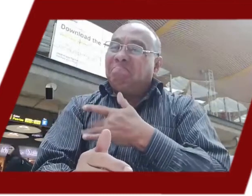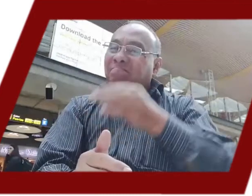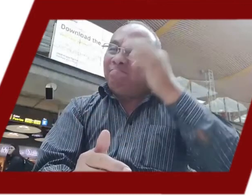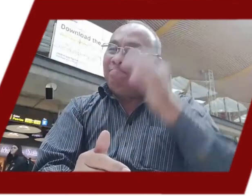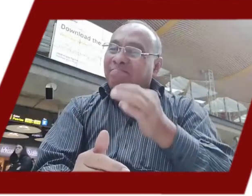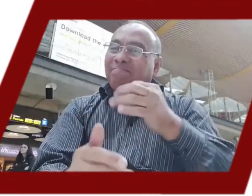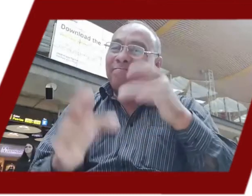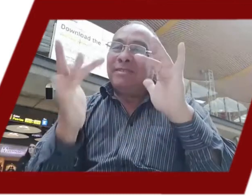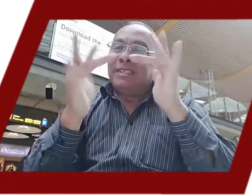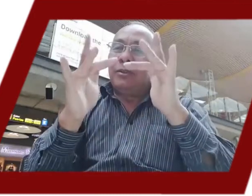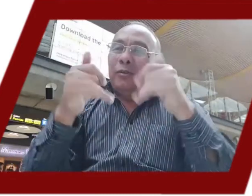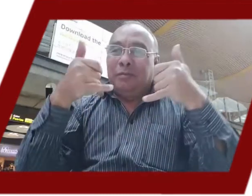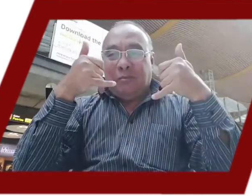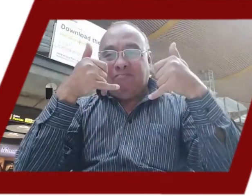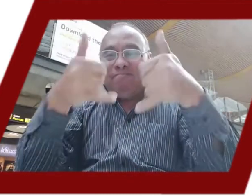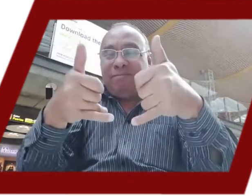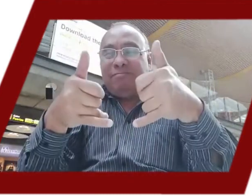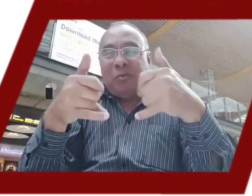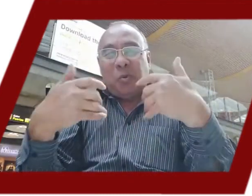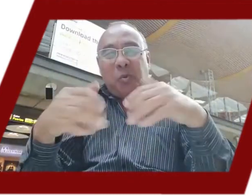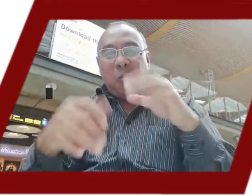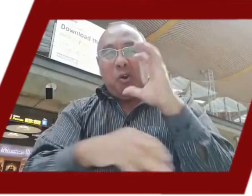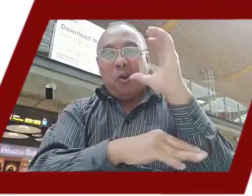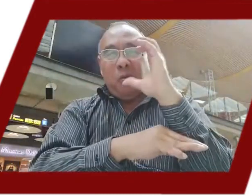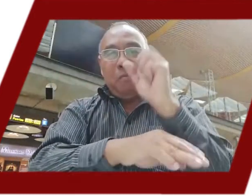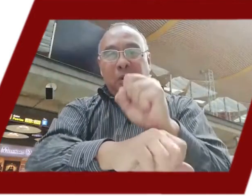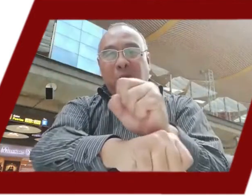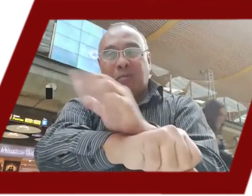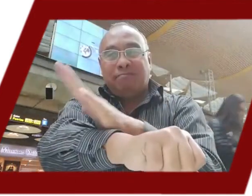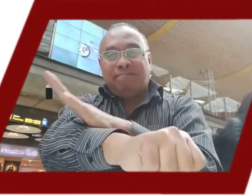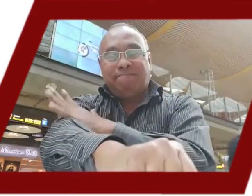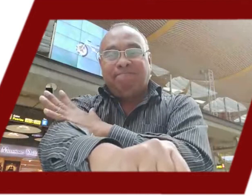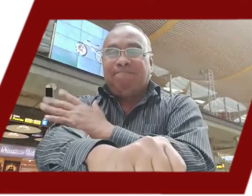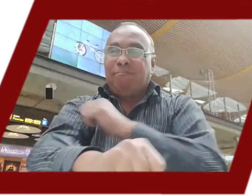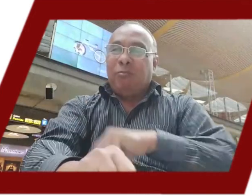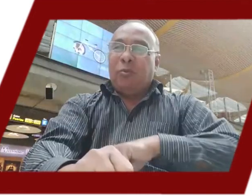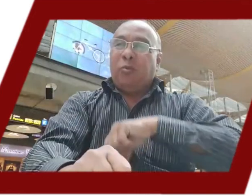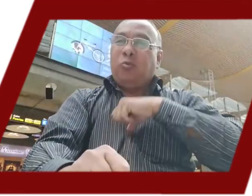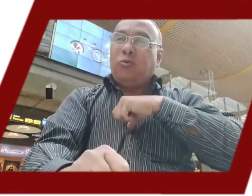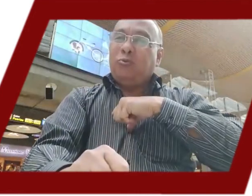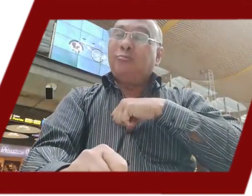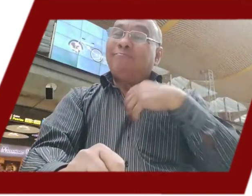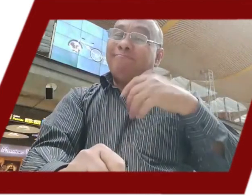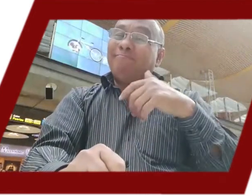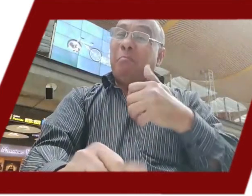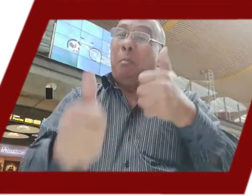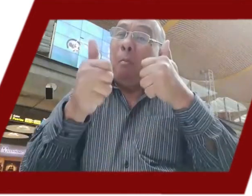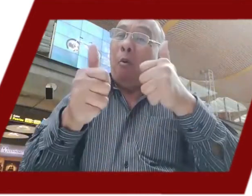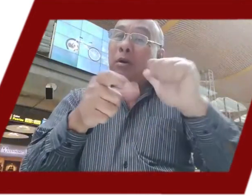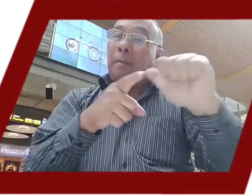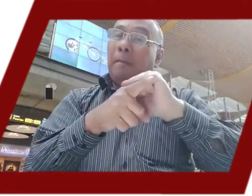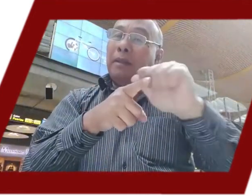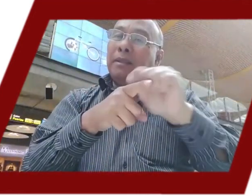Estoy seguro de que el Centro de Relevo se ganará el premio. Sería muy emocionante y nos llenaría de orgullo que sean reconocidas